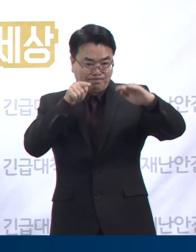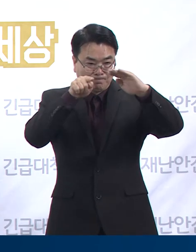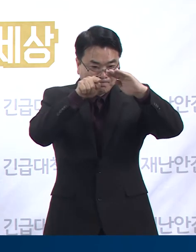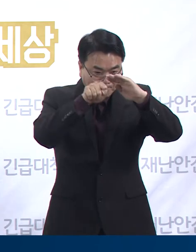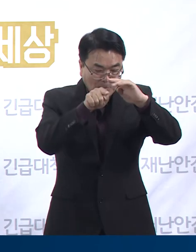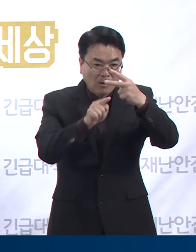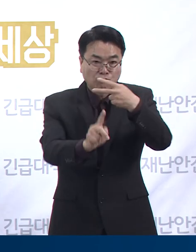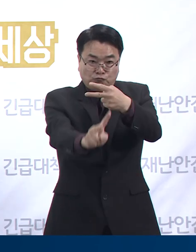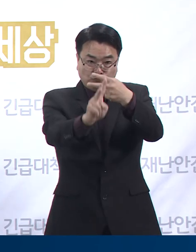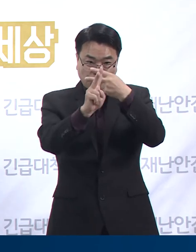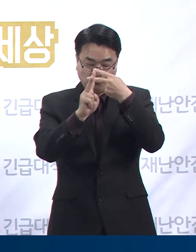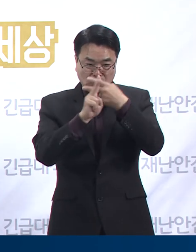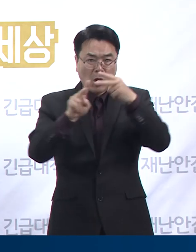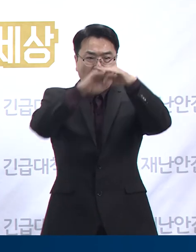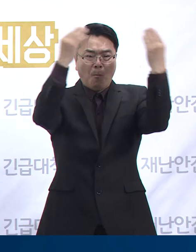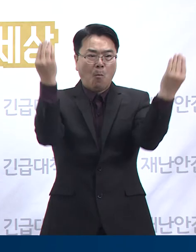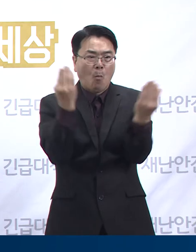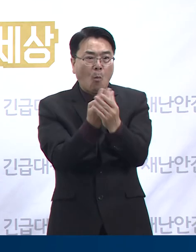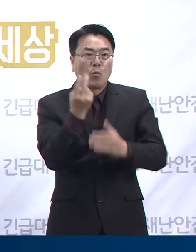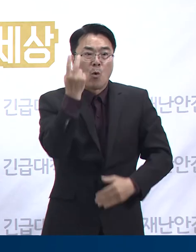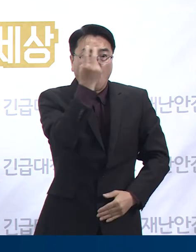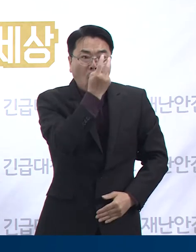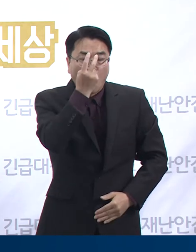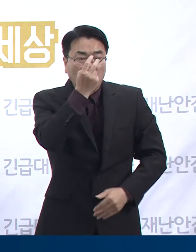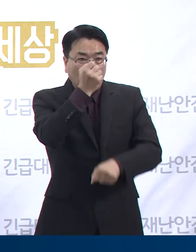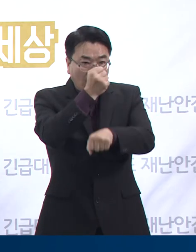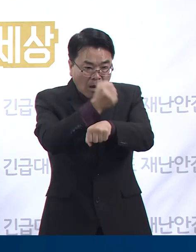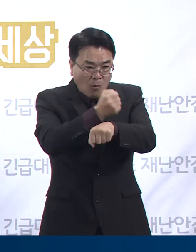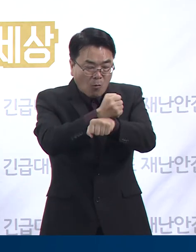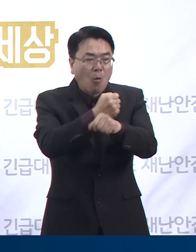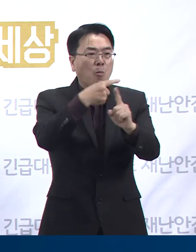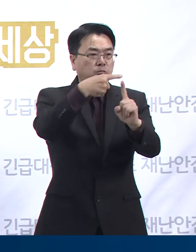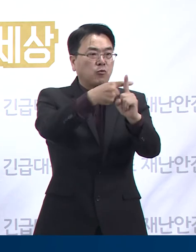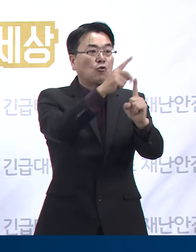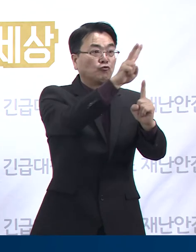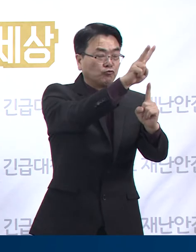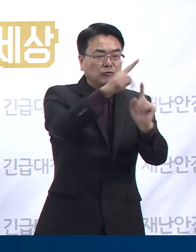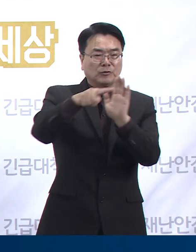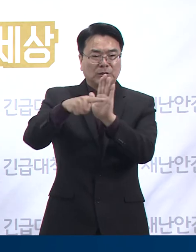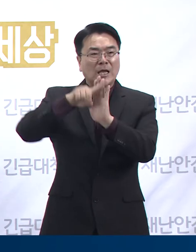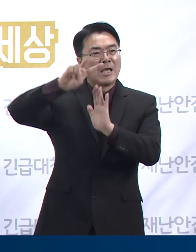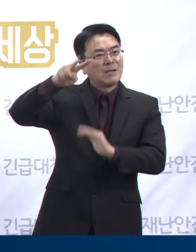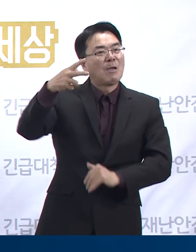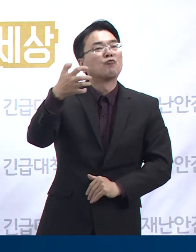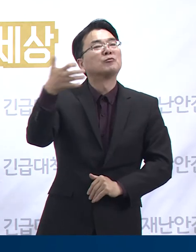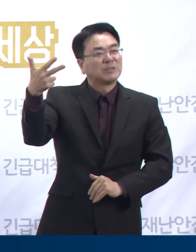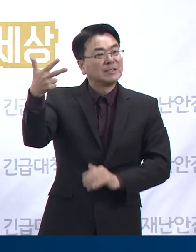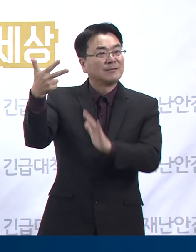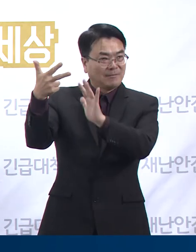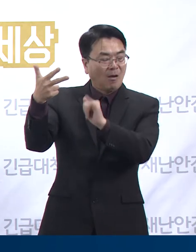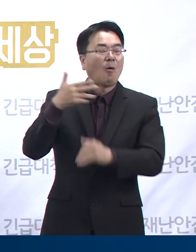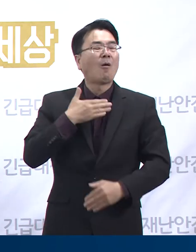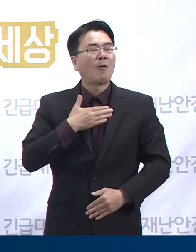전수검사를 하였고 양성 2명, 음성 297명을 확인하였습니다.